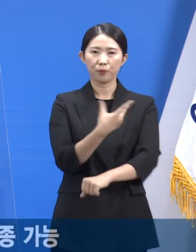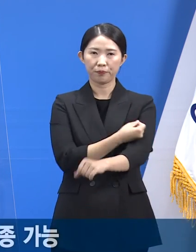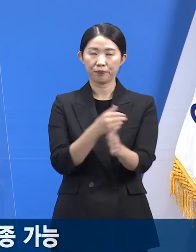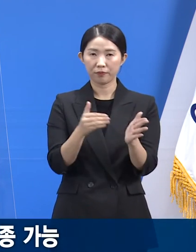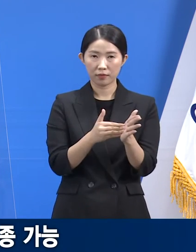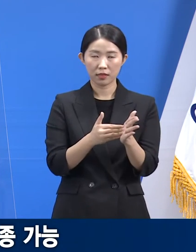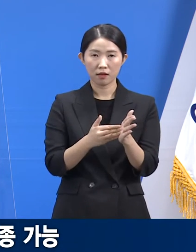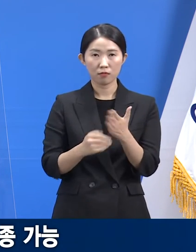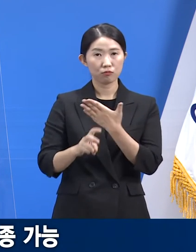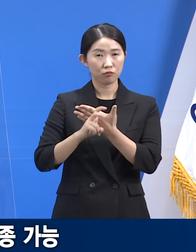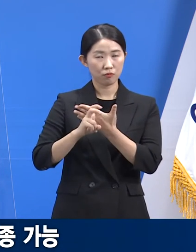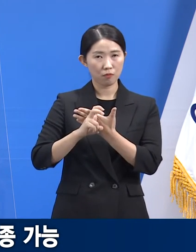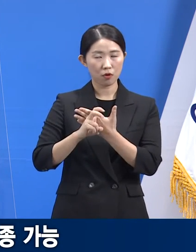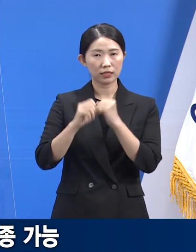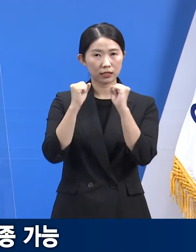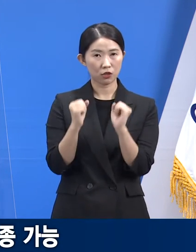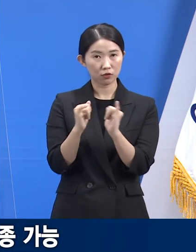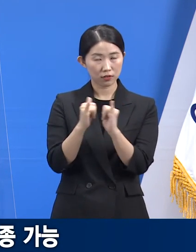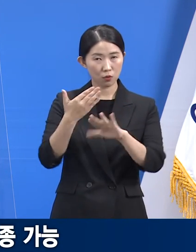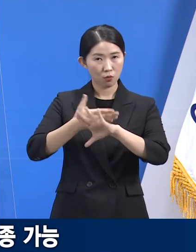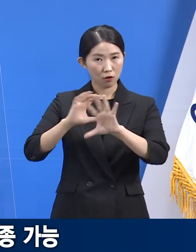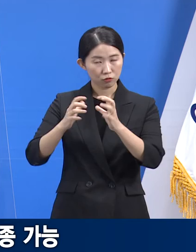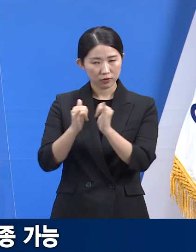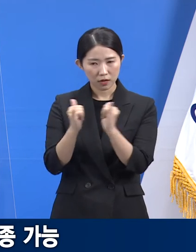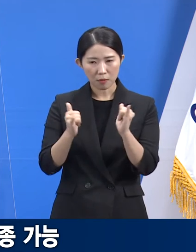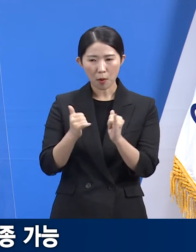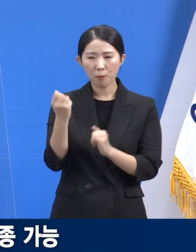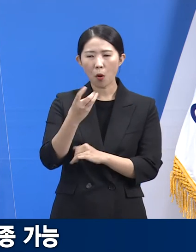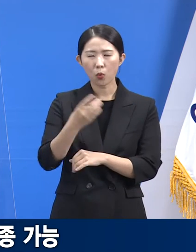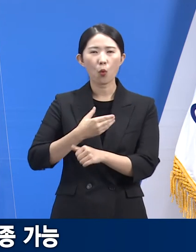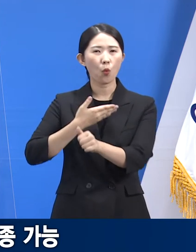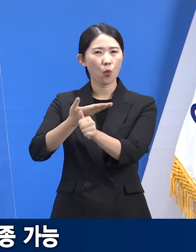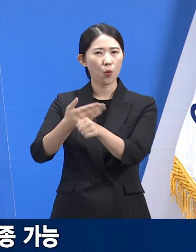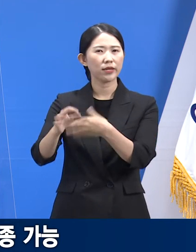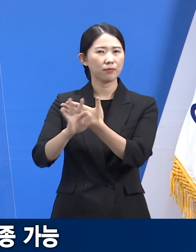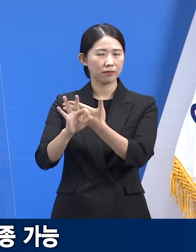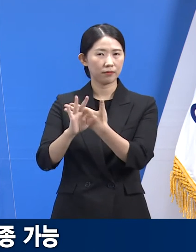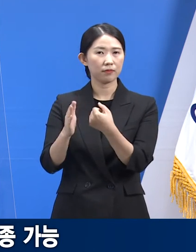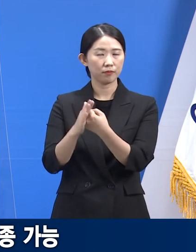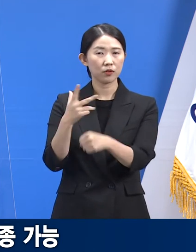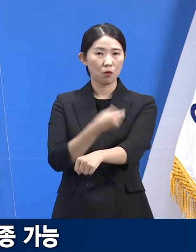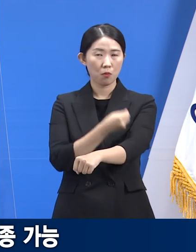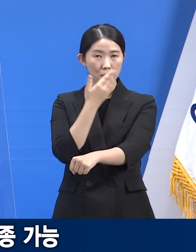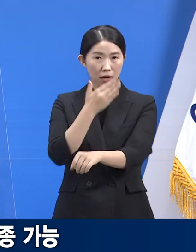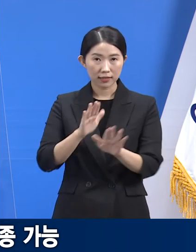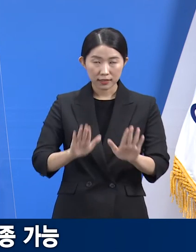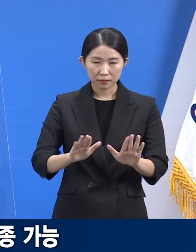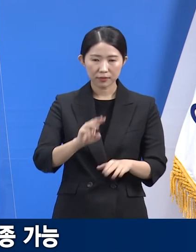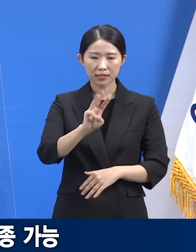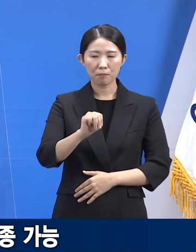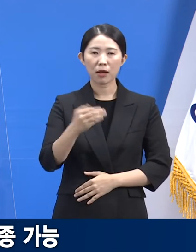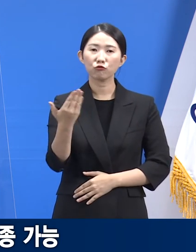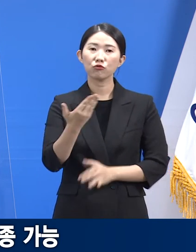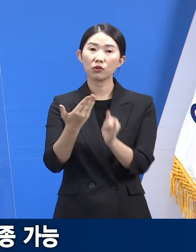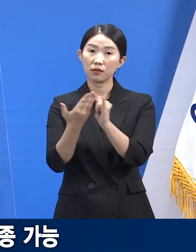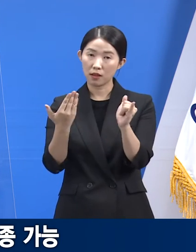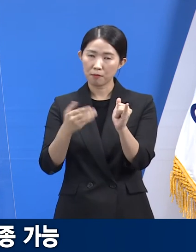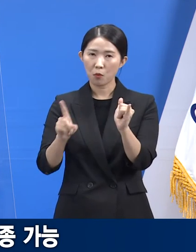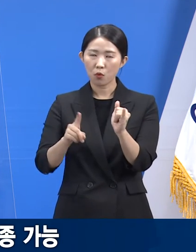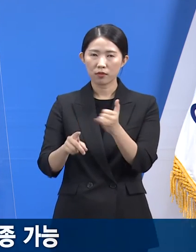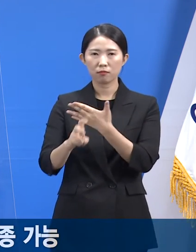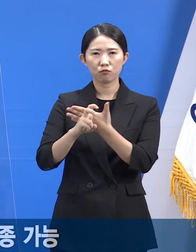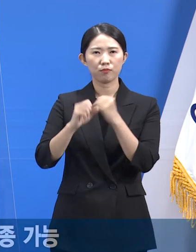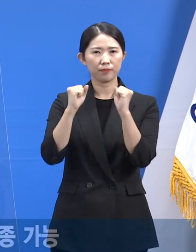미동록 외국인의 경우에도 임시관리 번호를 발급하여 접종이 가능하며 현재까지 3만 9천 명의 미동록 외국인이 난생